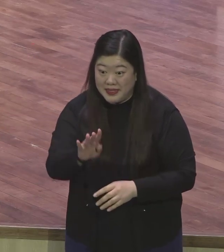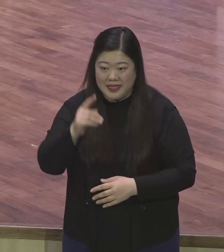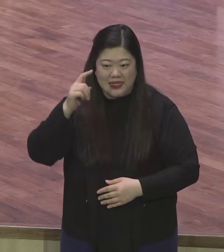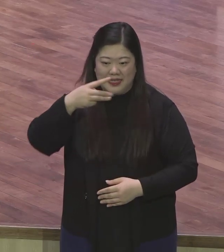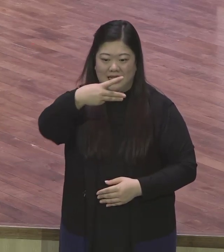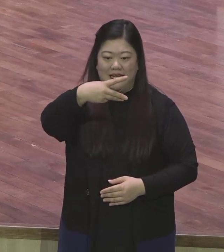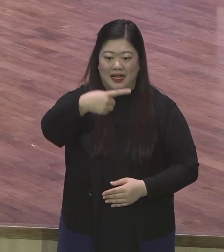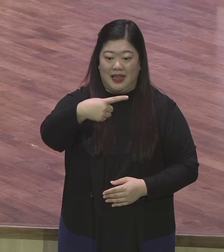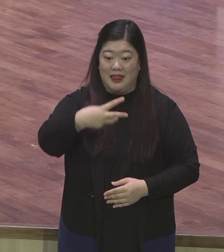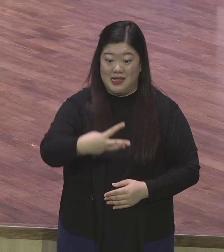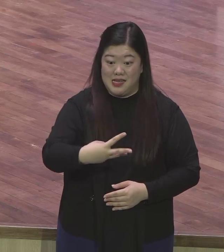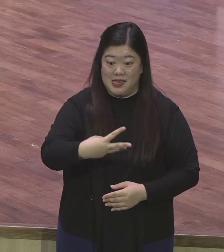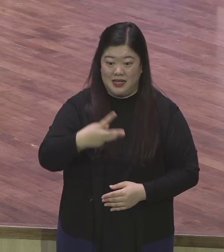엄청 어려운 말이에요